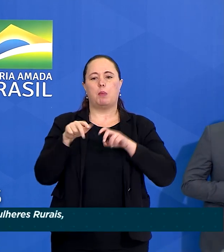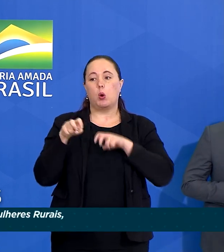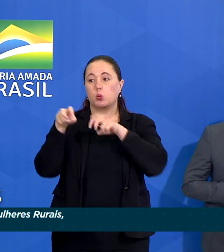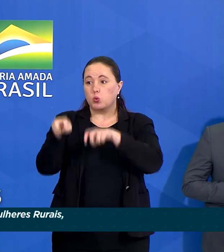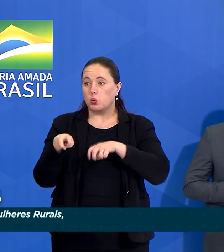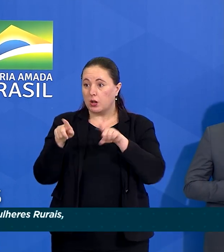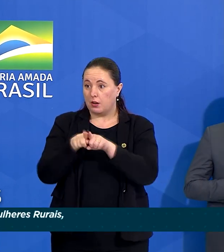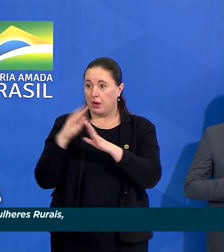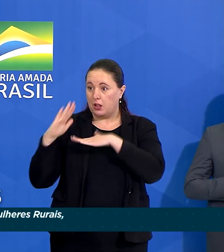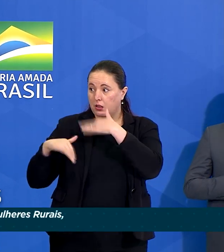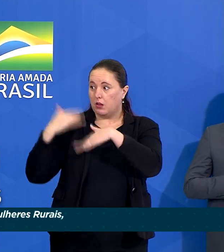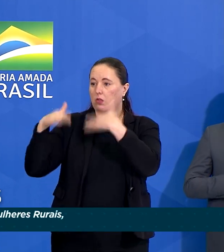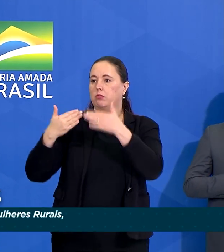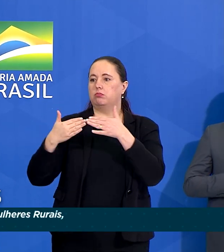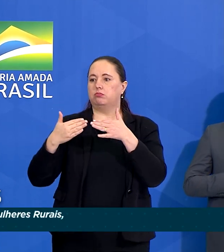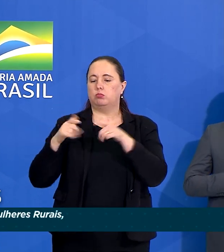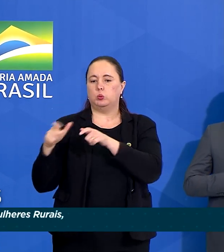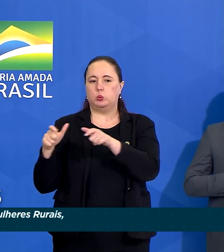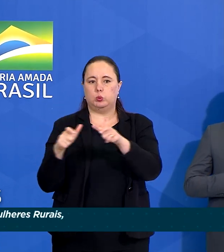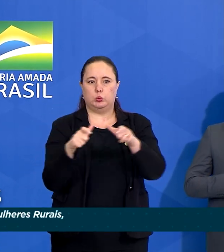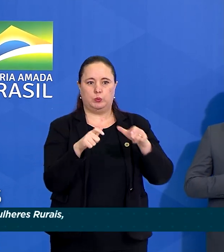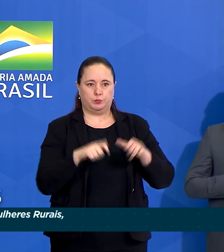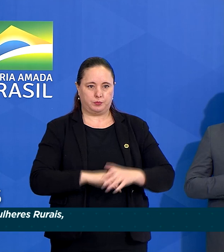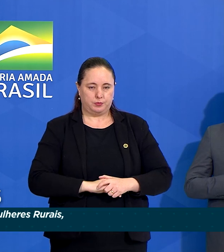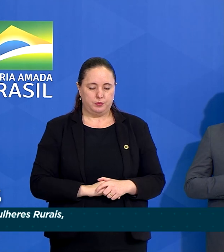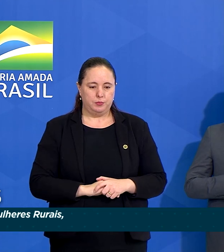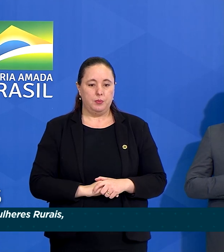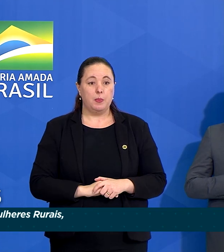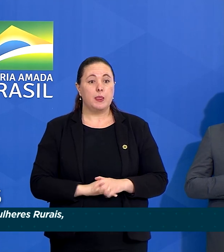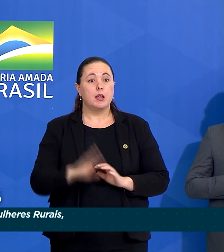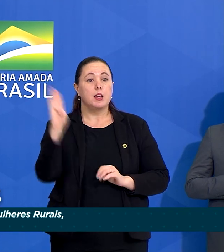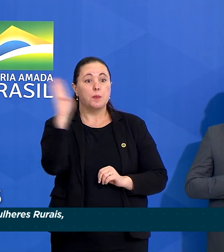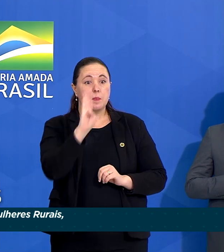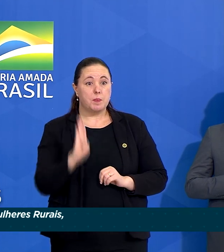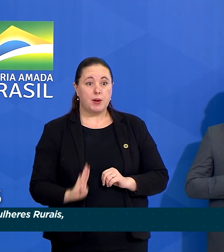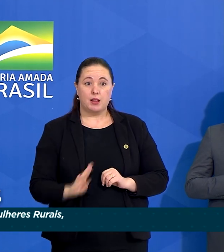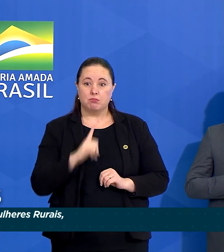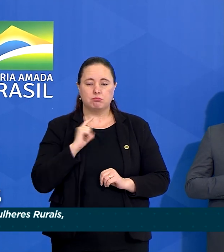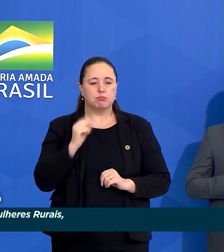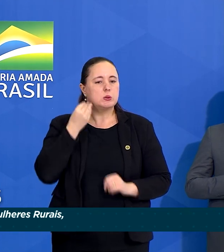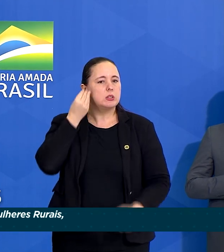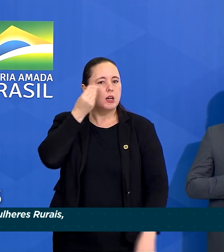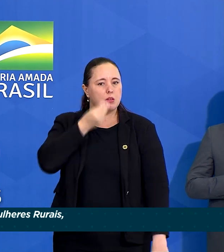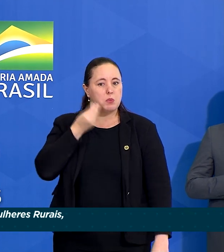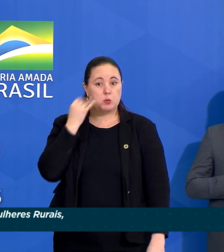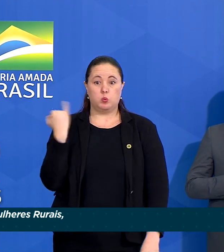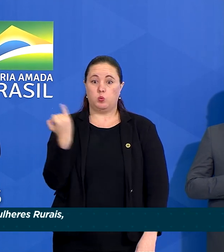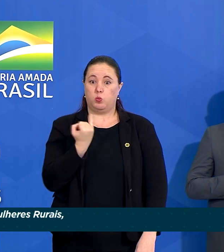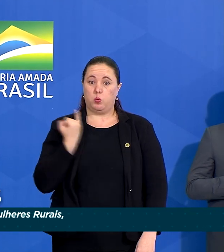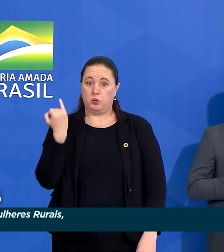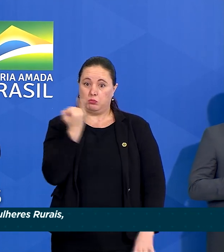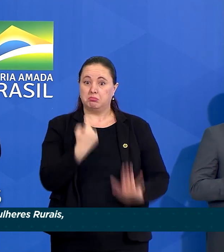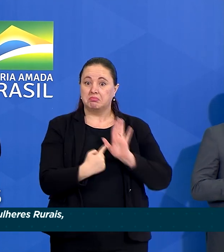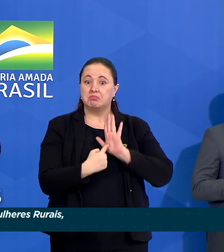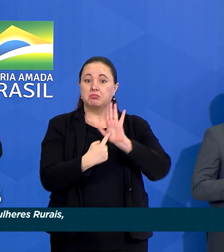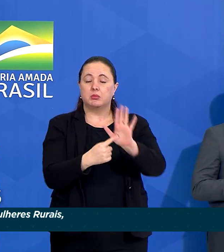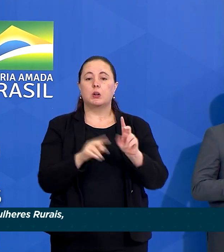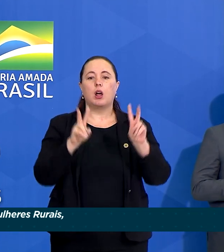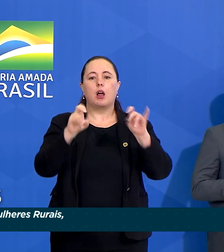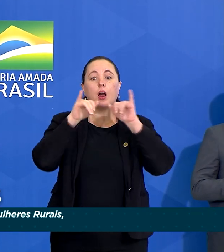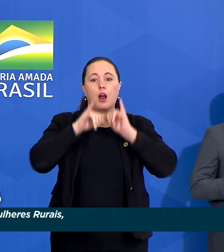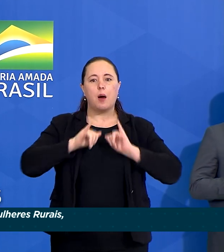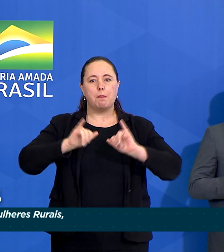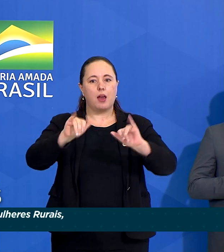desenvolvimento dos territórios. O Brasil tem uma experiência significativa na implementação da